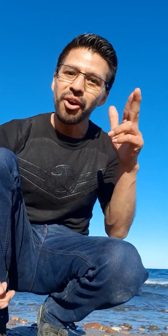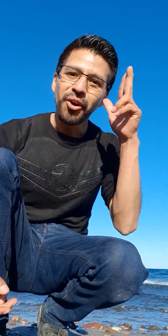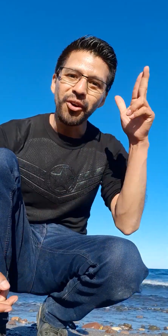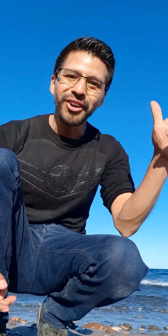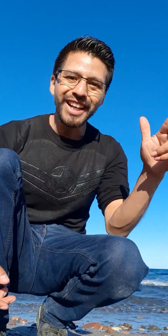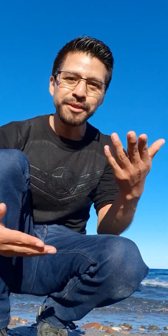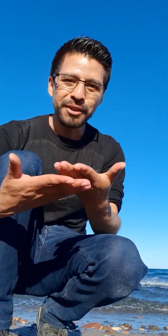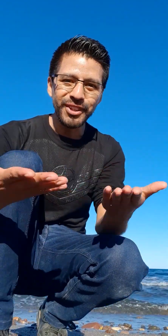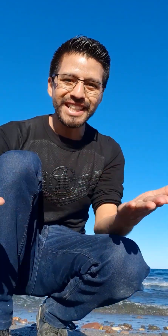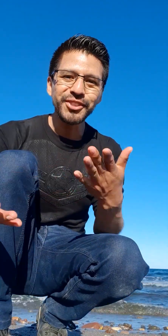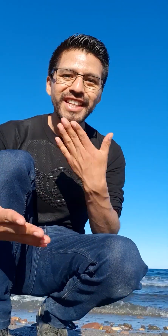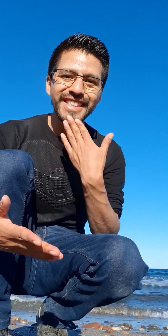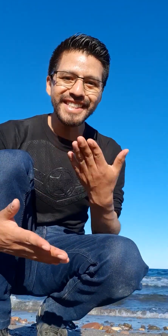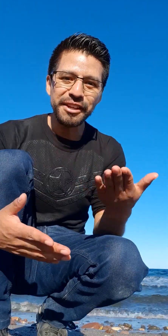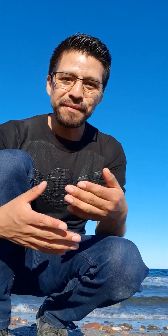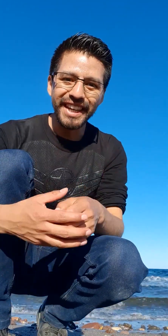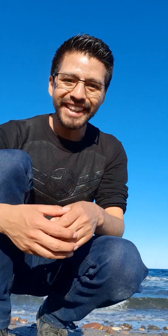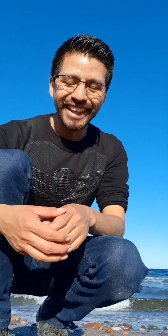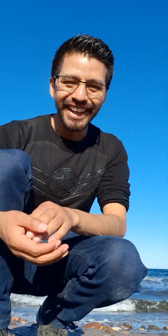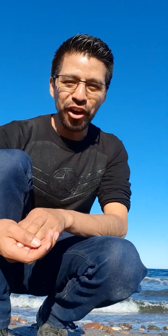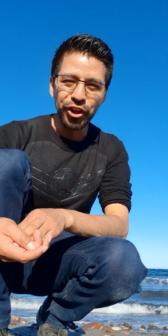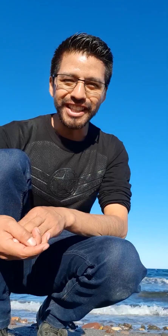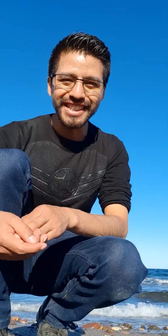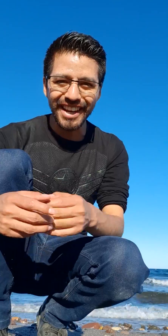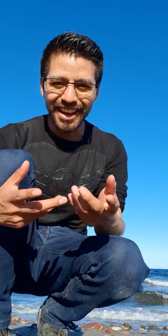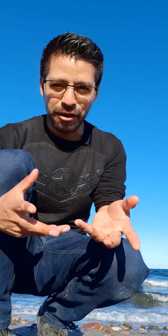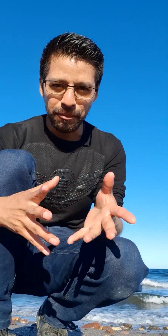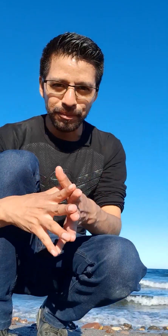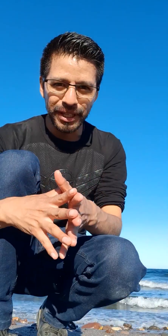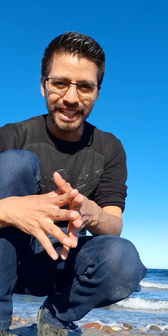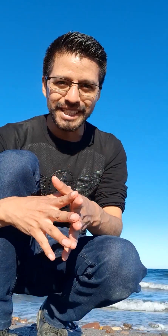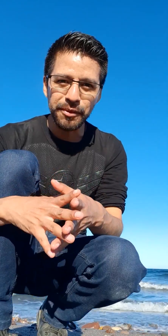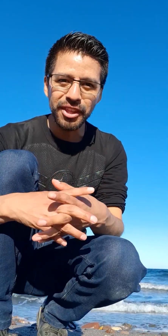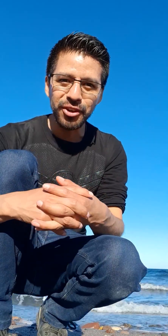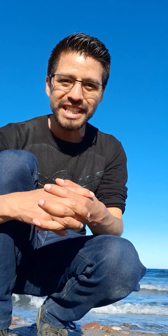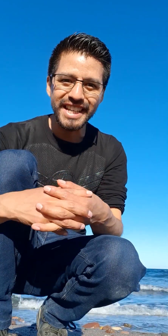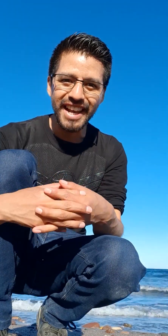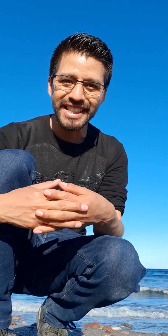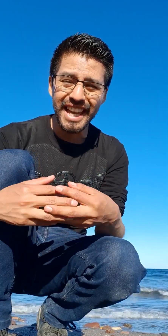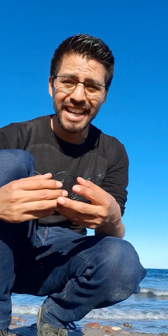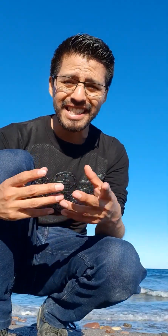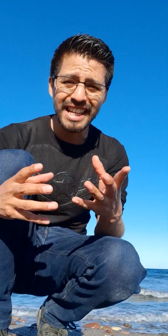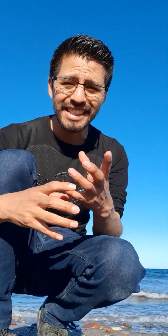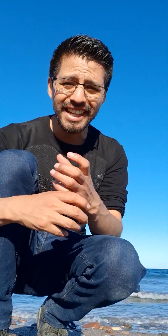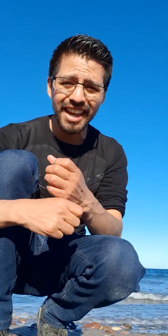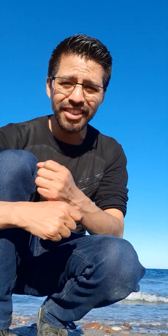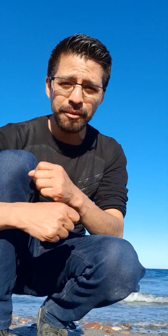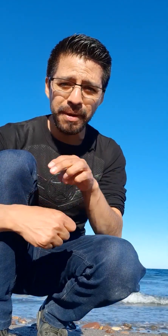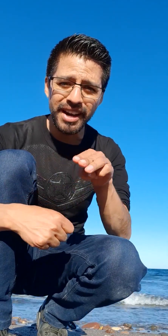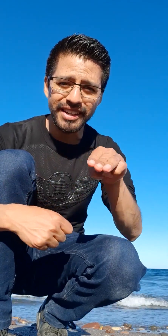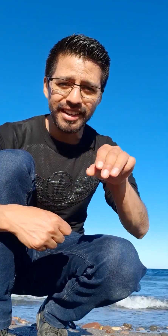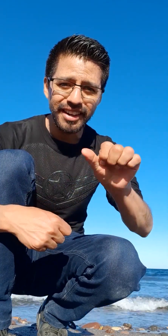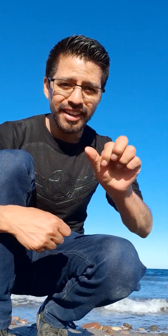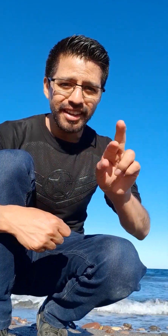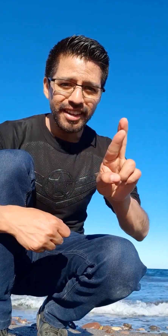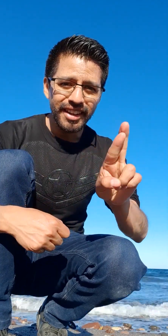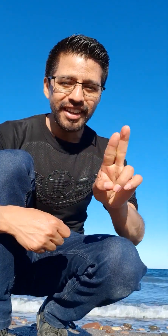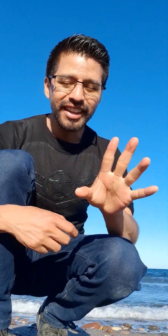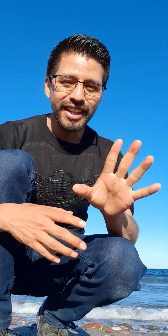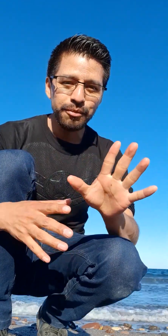Hola, espero que ustedes estén bien. Hoy quisiera, en este video quisiera enseñarles la seña de Mar. Y